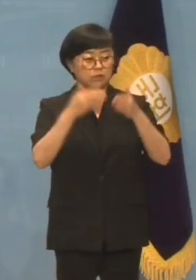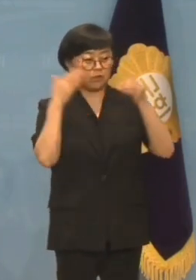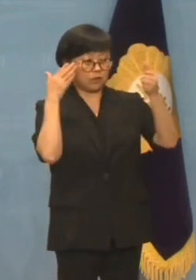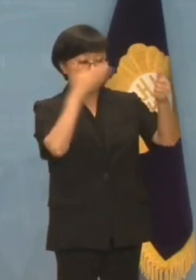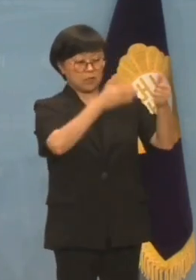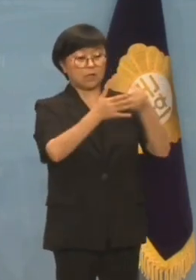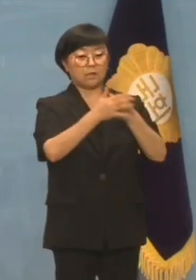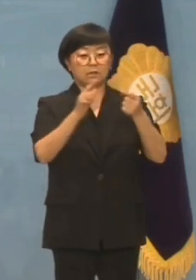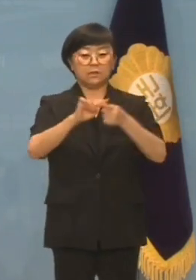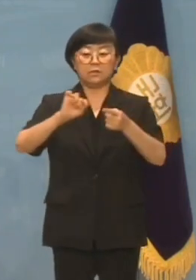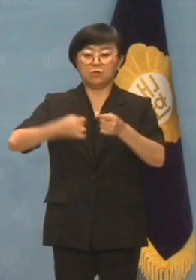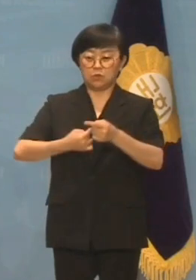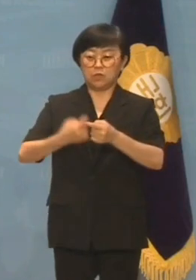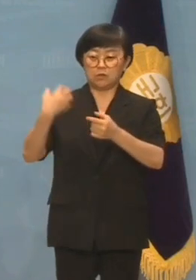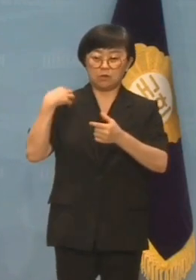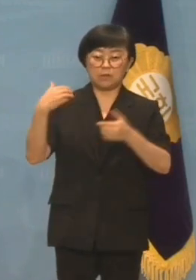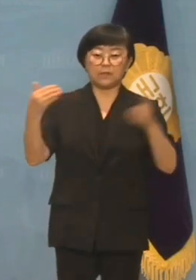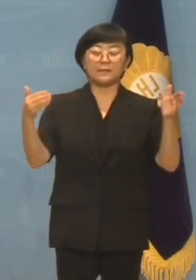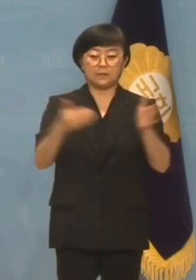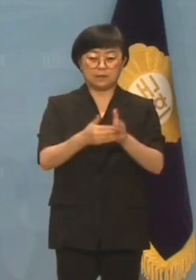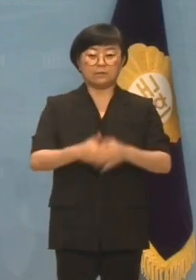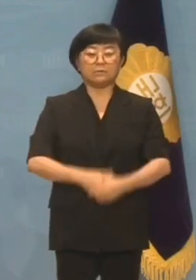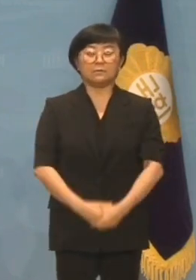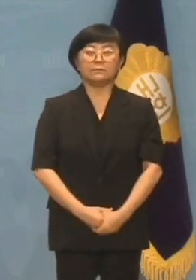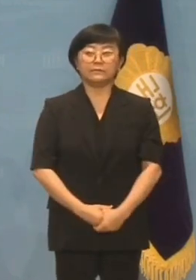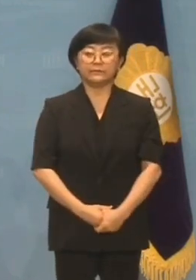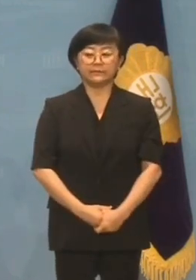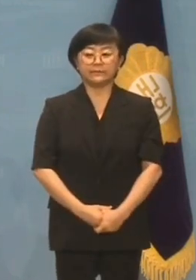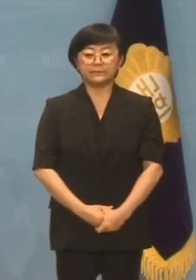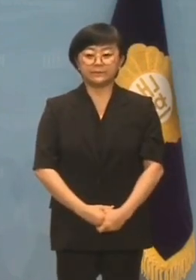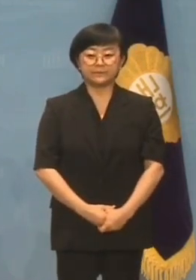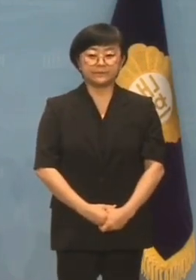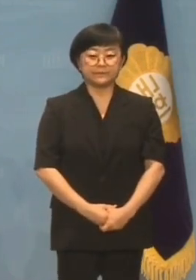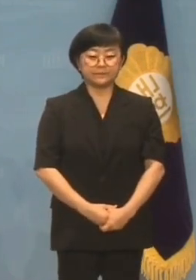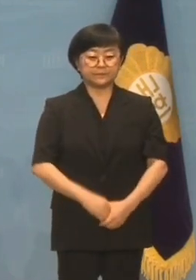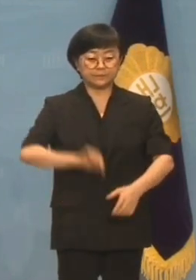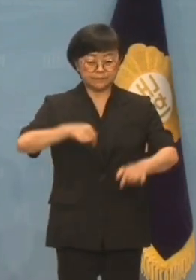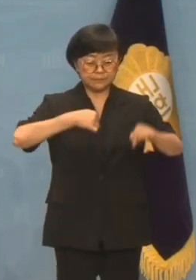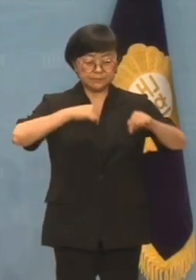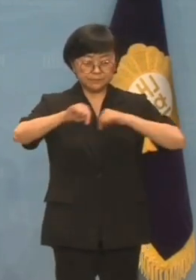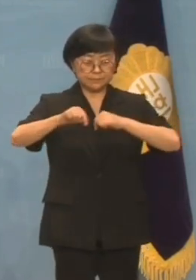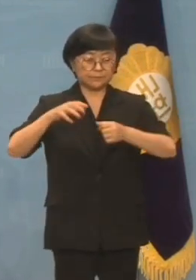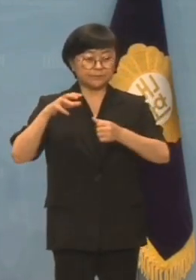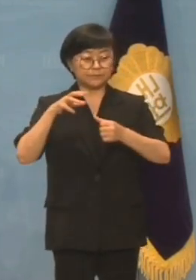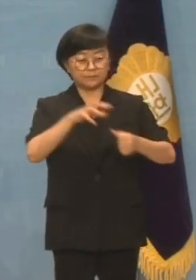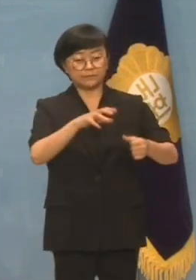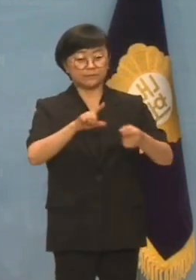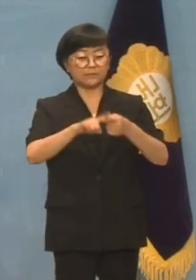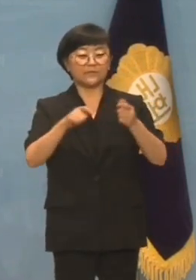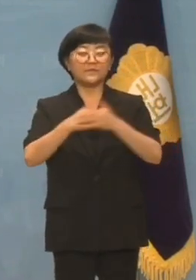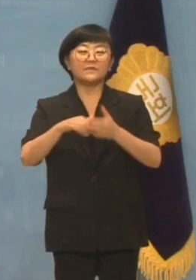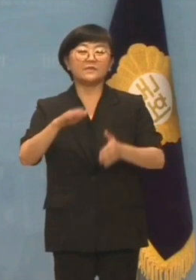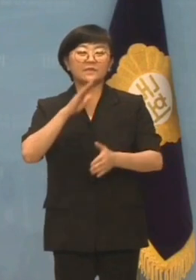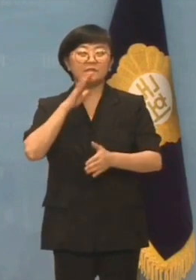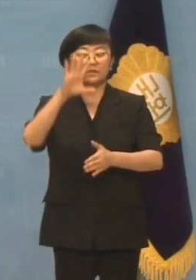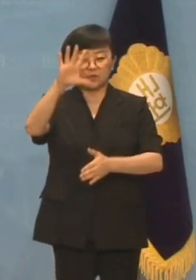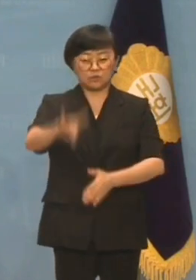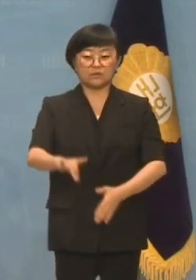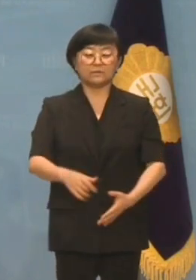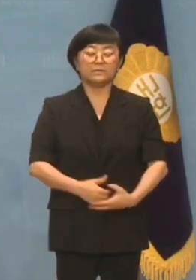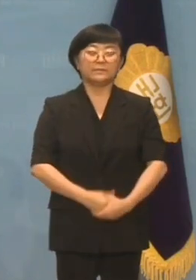견제하는 본연의 역할에 충실했을 따름입니다. 독재라는 표현이 조금도 부족하지